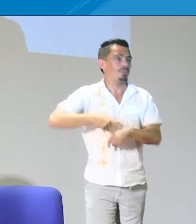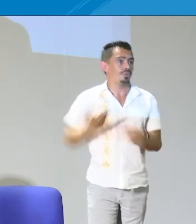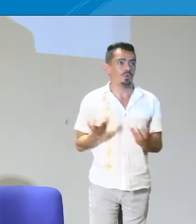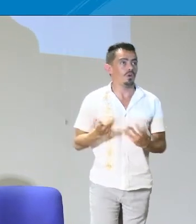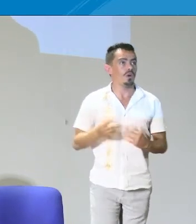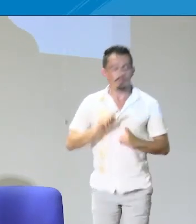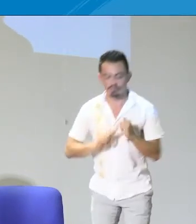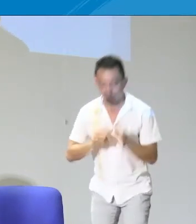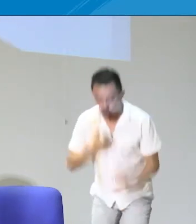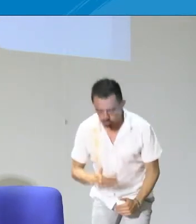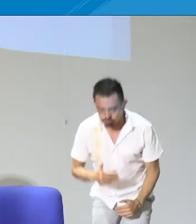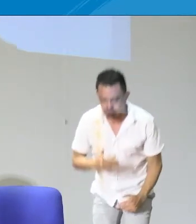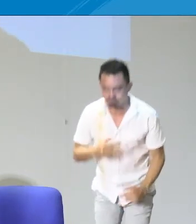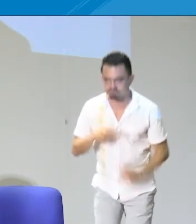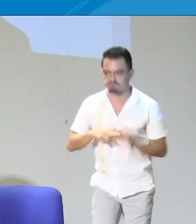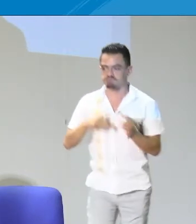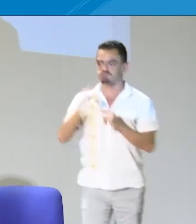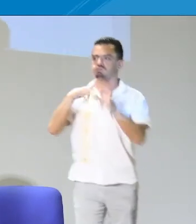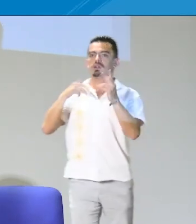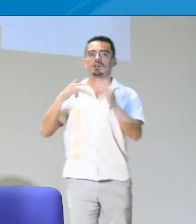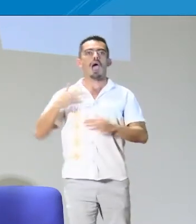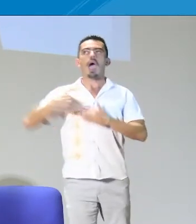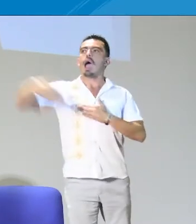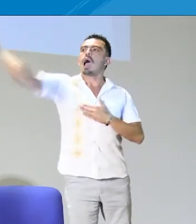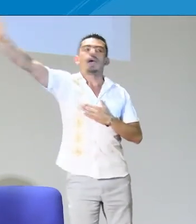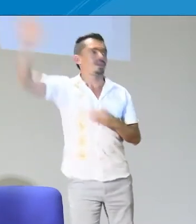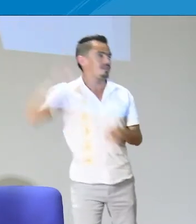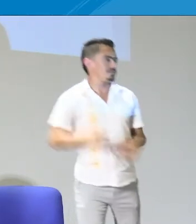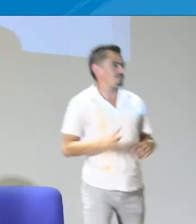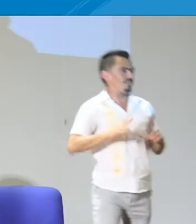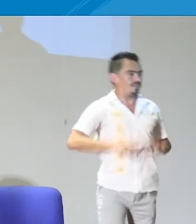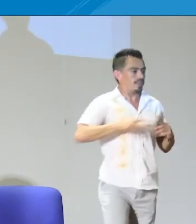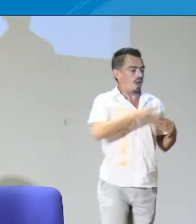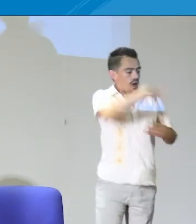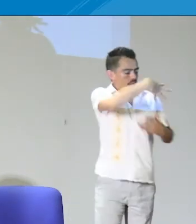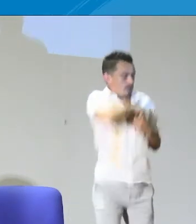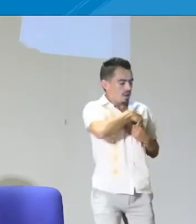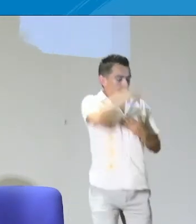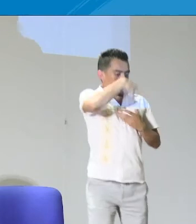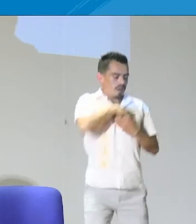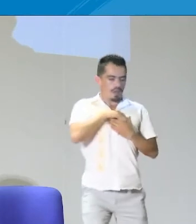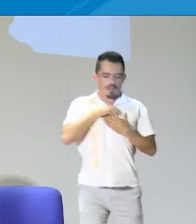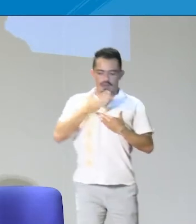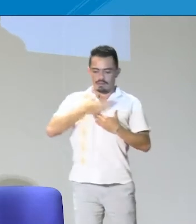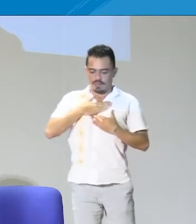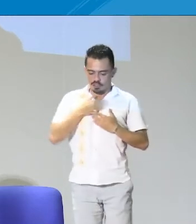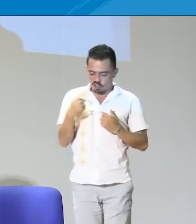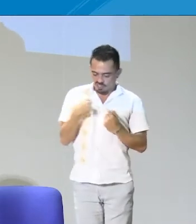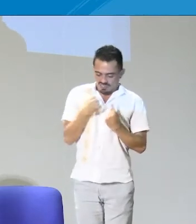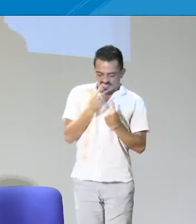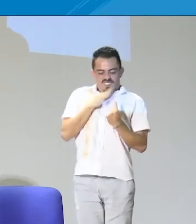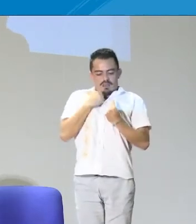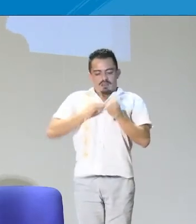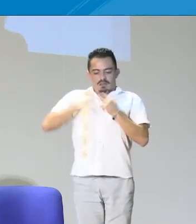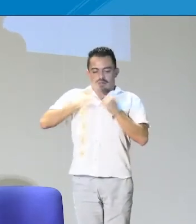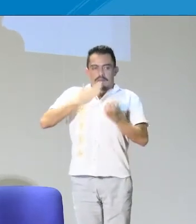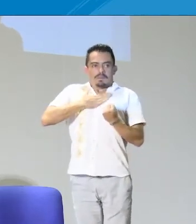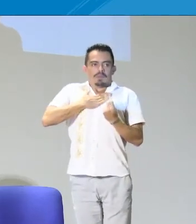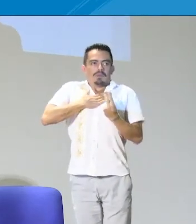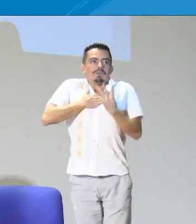a construir su identidad. Y, por supuesto, hay que reconocer que esto no es de la noche a la mañana, sino es un proceso de construcción de largo plazo,